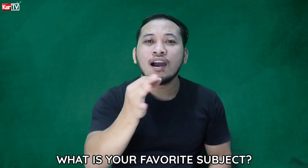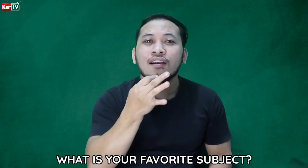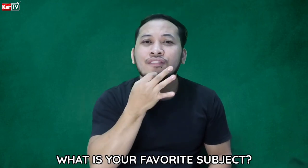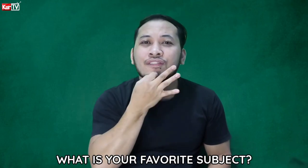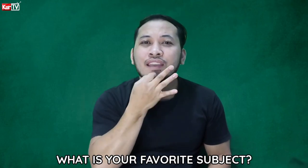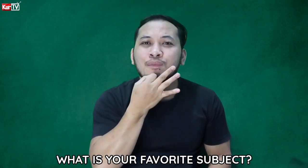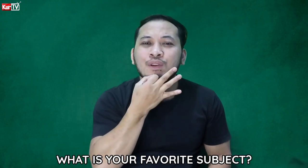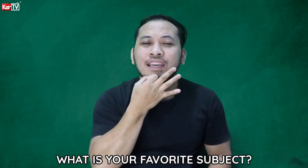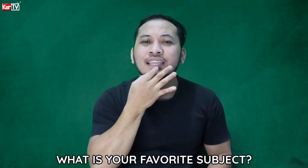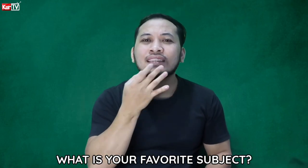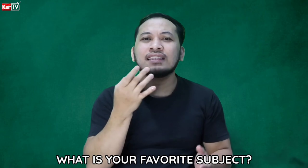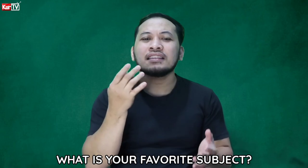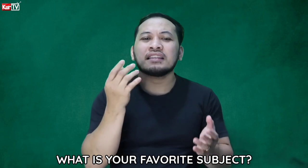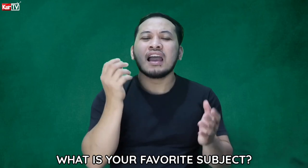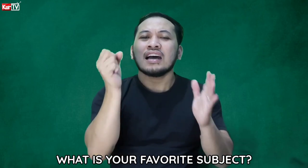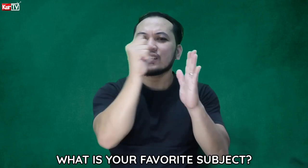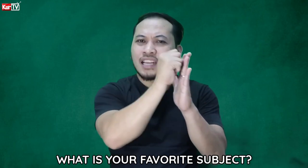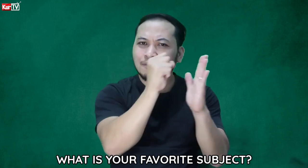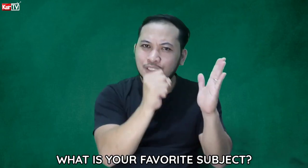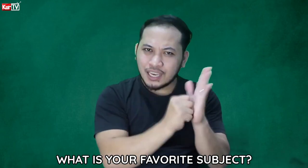favorite subject? subject.